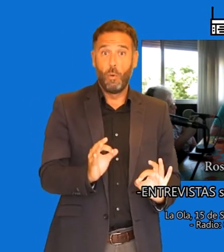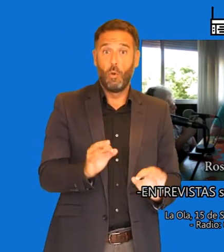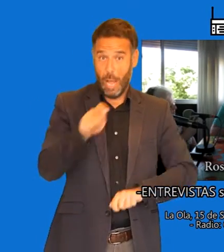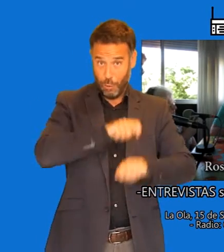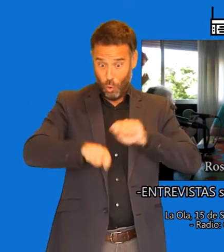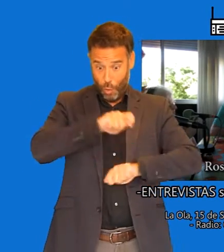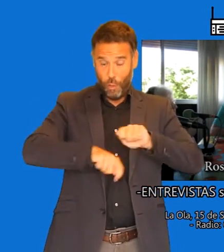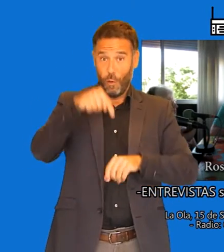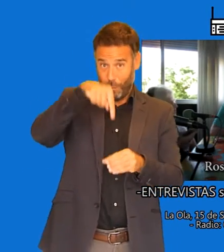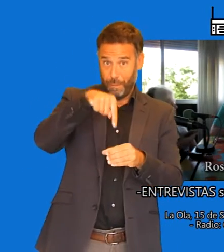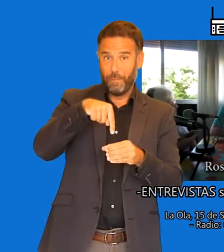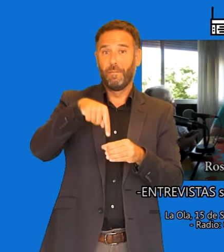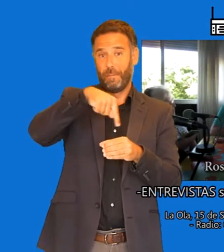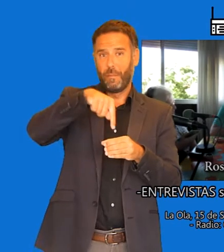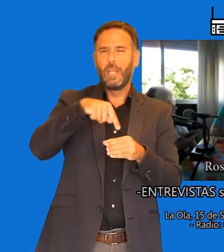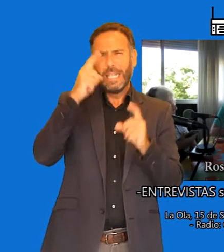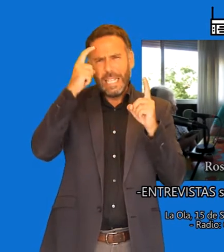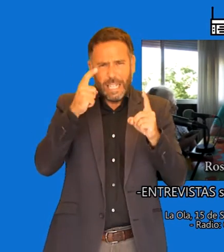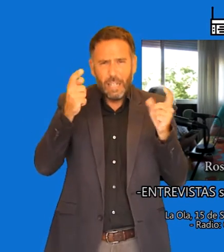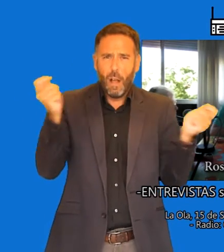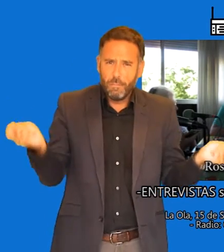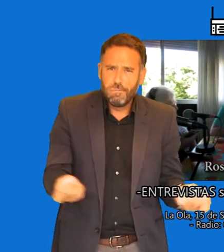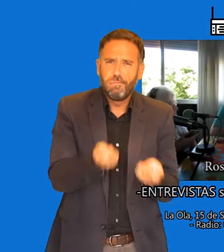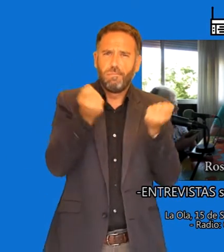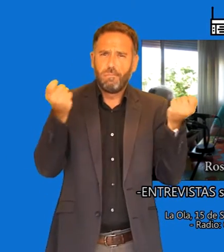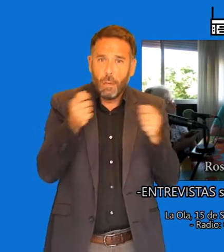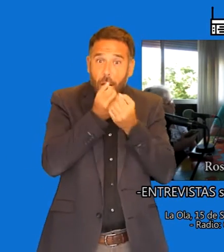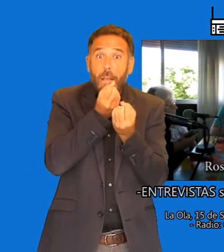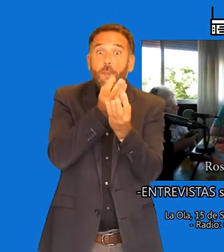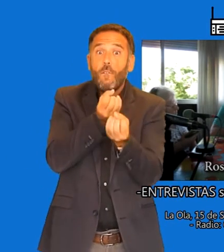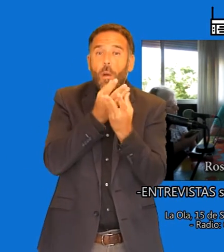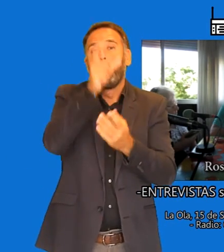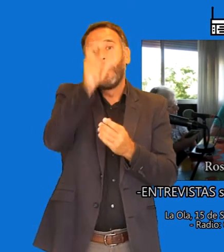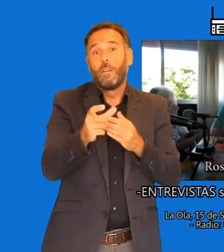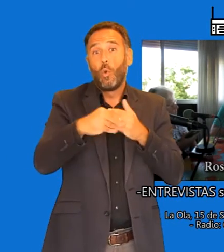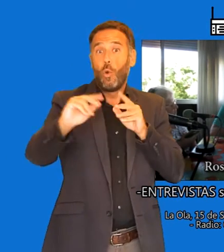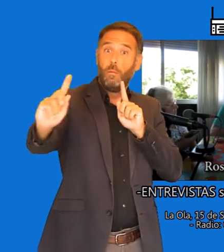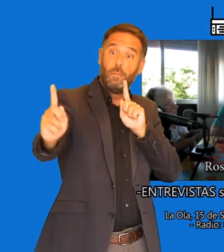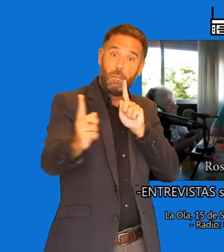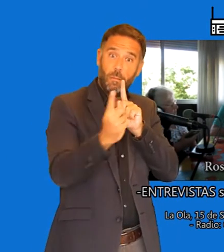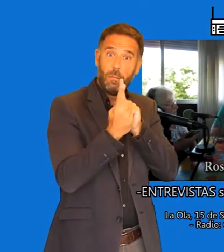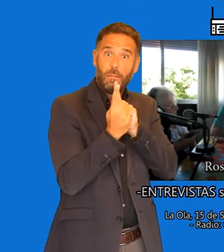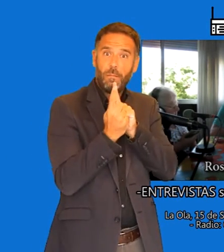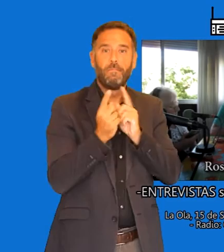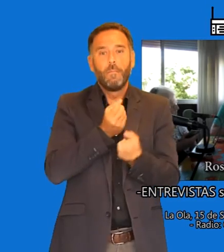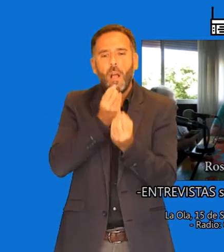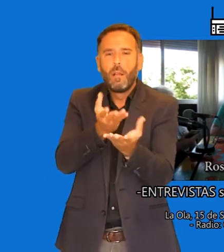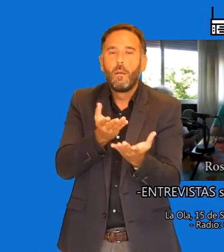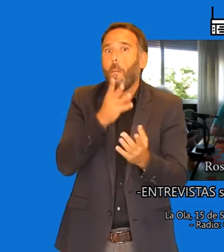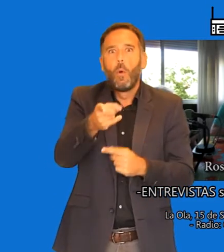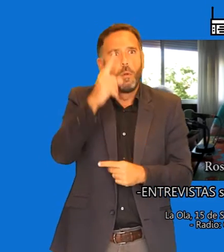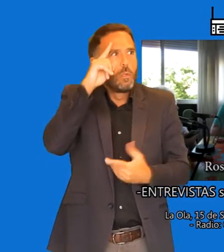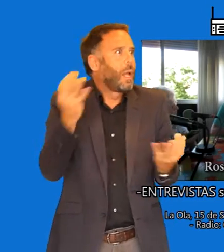tratando de informar a las personas que te piden ayuda, que no entienden qué ha pasado en su casa,